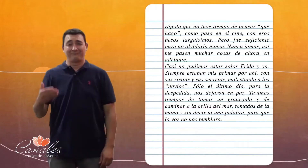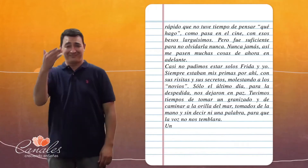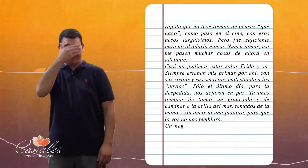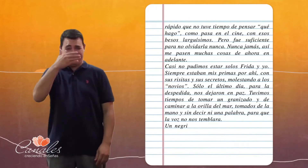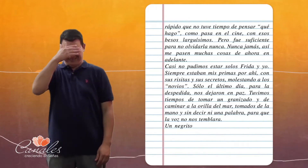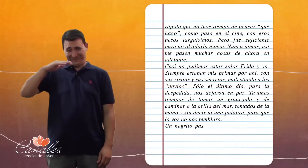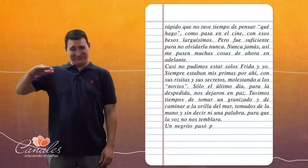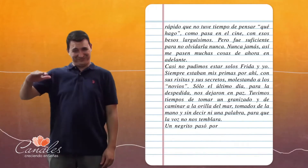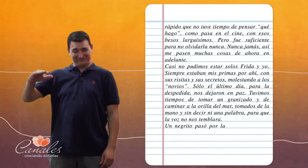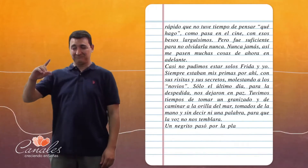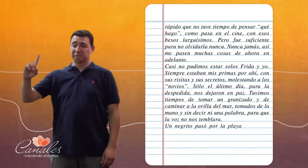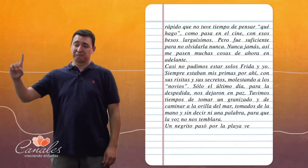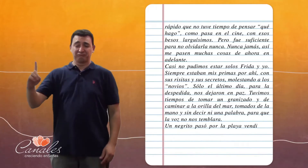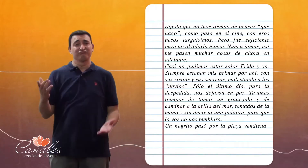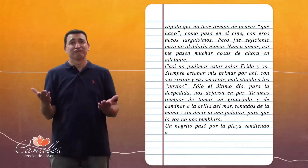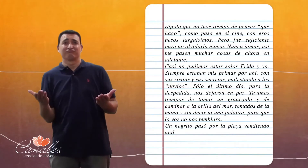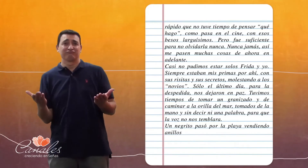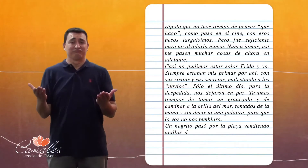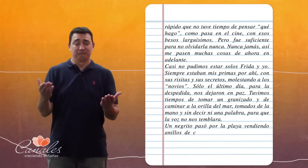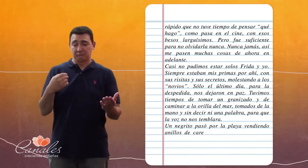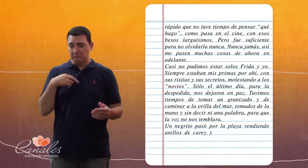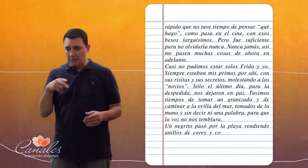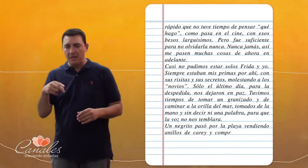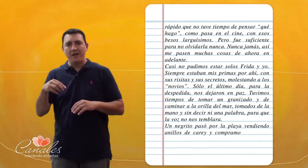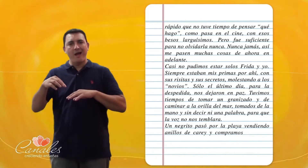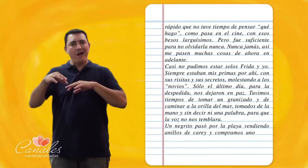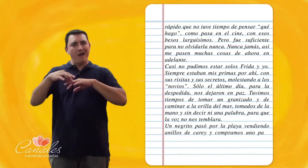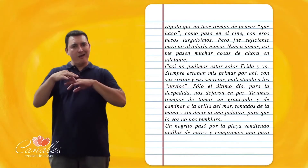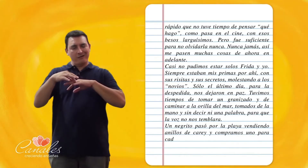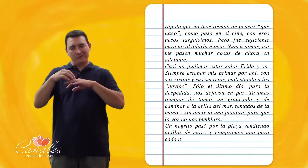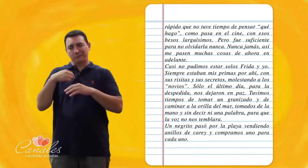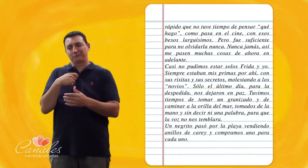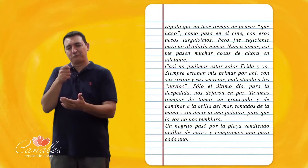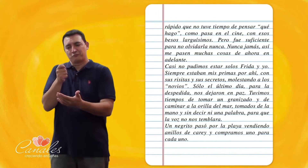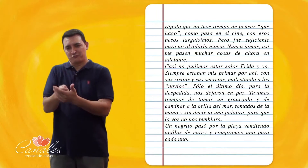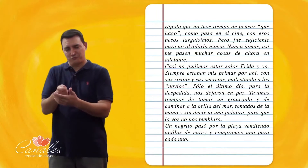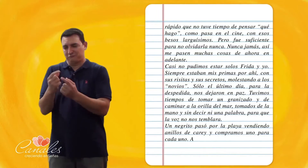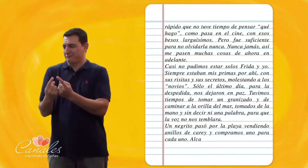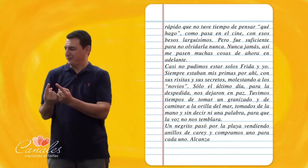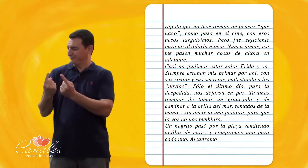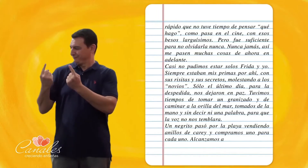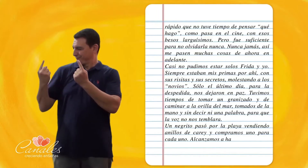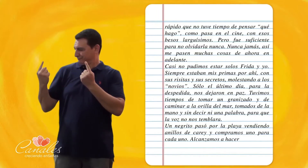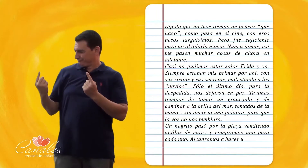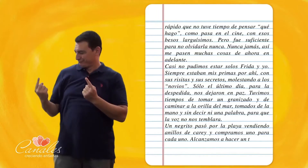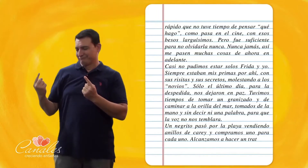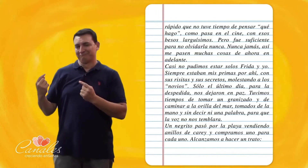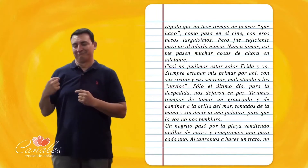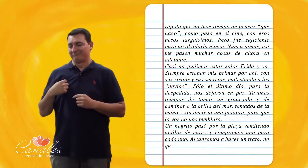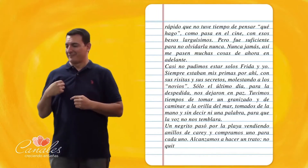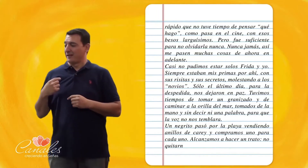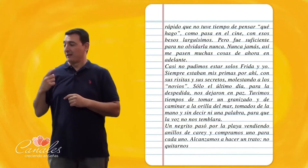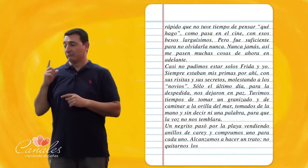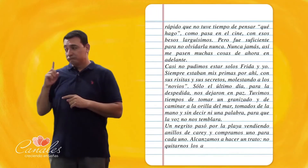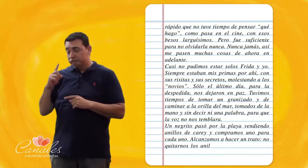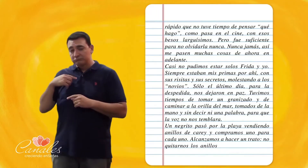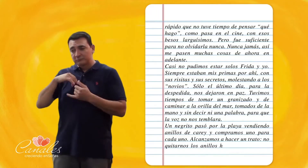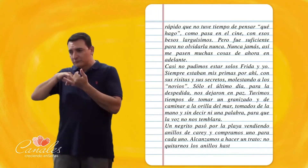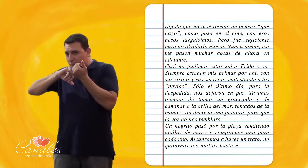Un negrito Pasó por la playa Vendiendo anillos De caray Y compramos Uno para cada uno Alcanzamos A hacer un trato